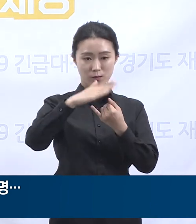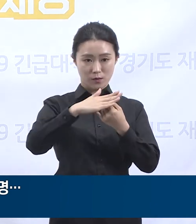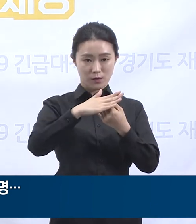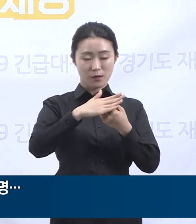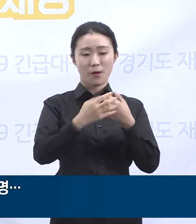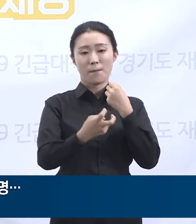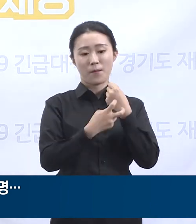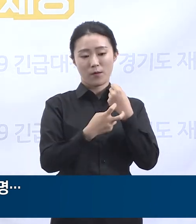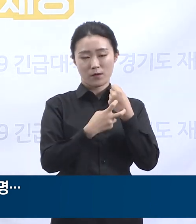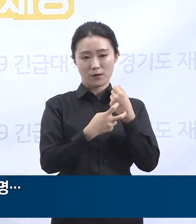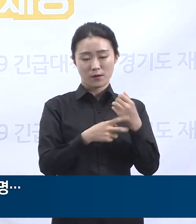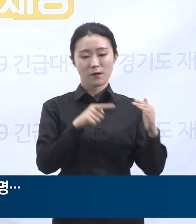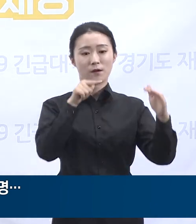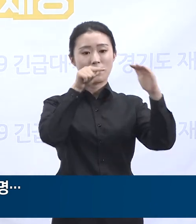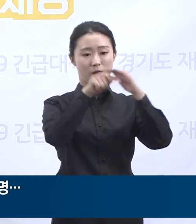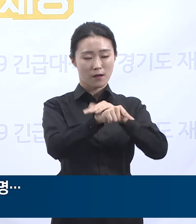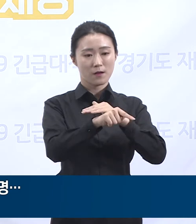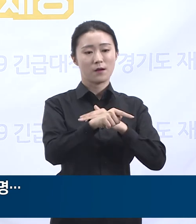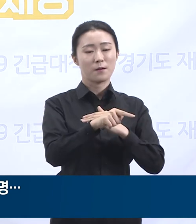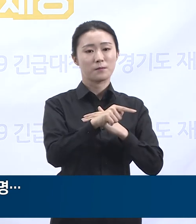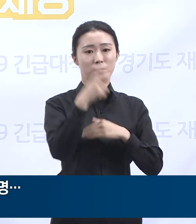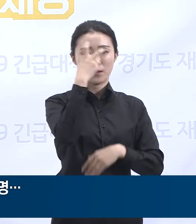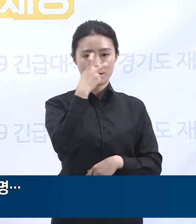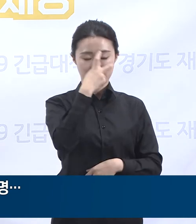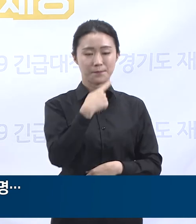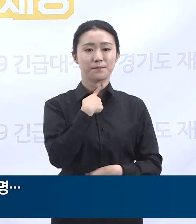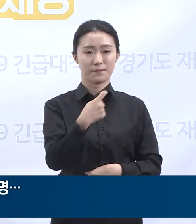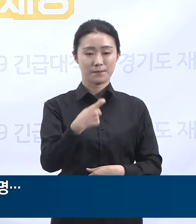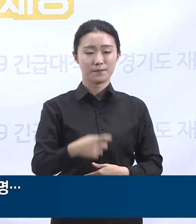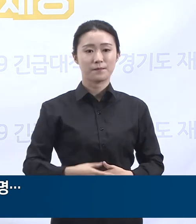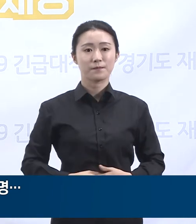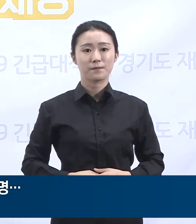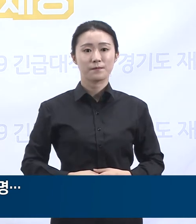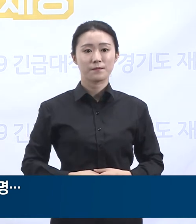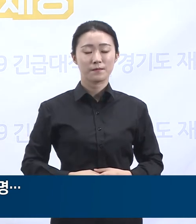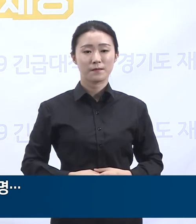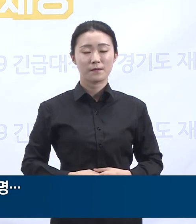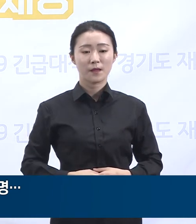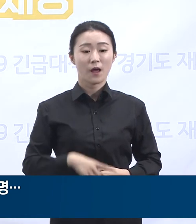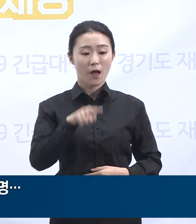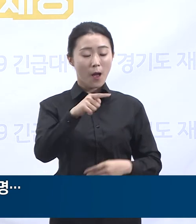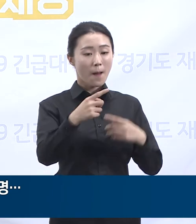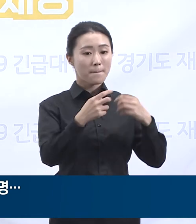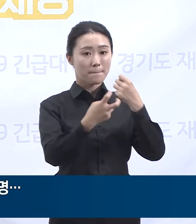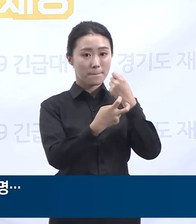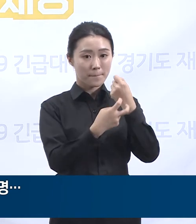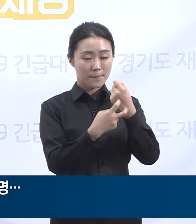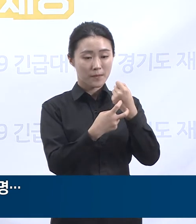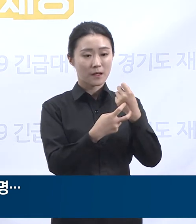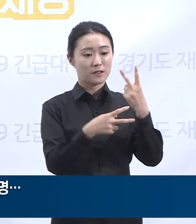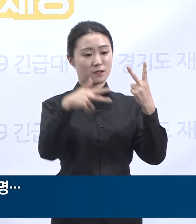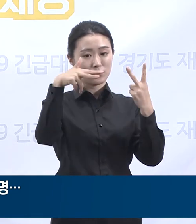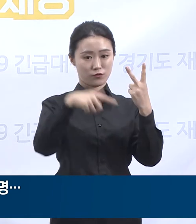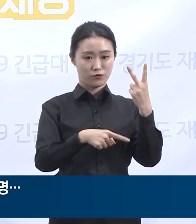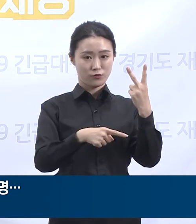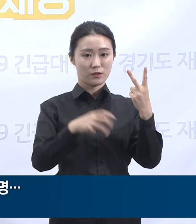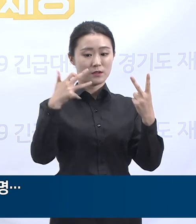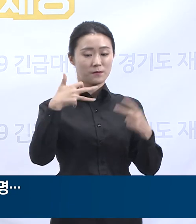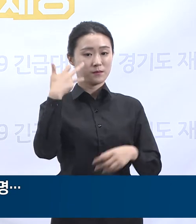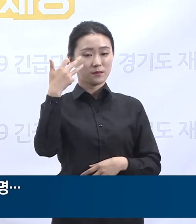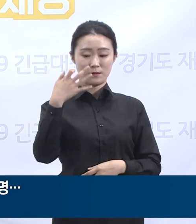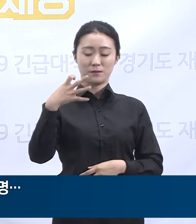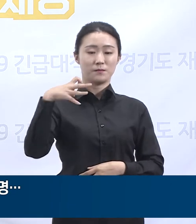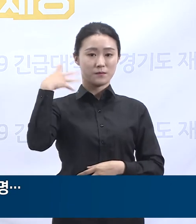일가족이 방문했던 해당 소아청소년과 병원은 2주간 폐쇄 조치되었으며 직원 및 입퇴원 환자 등